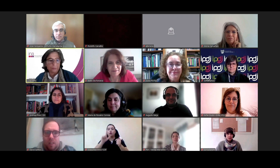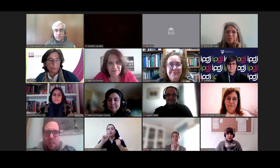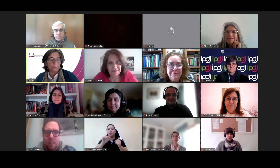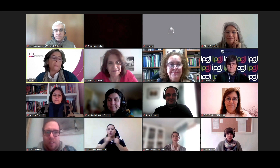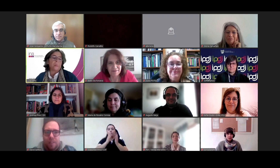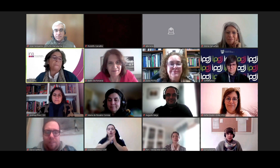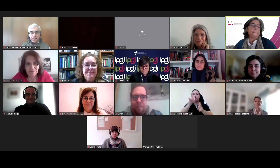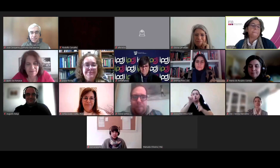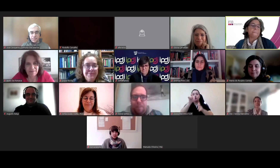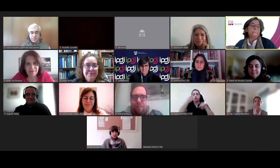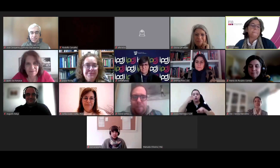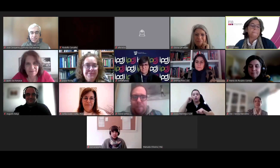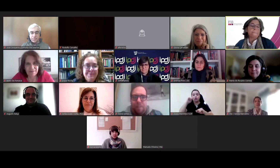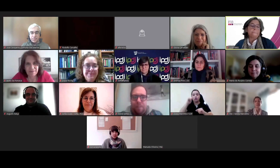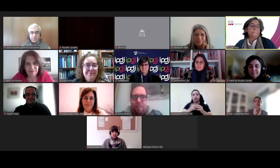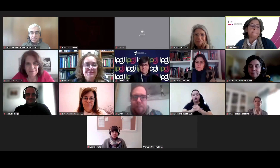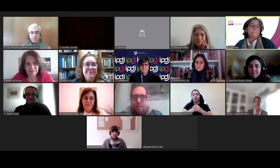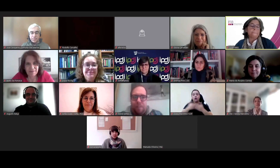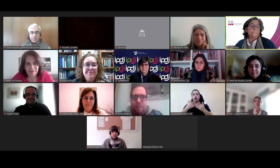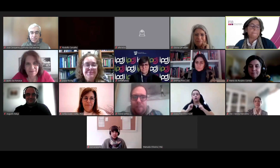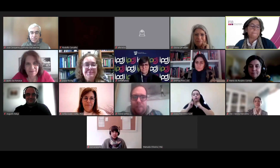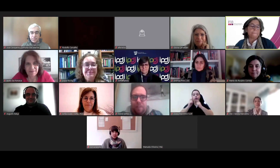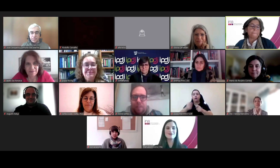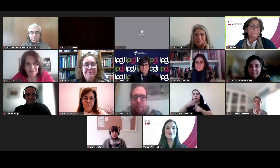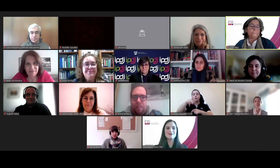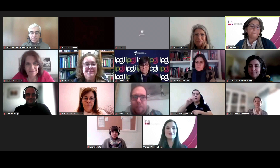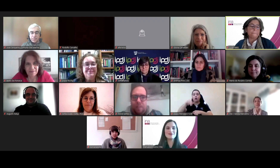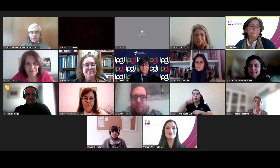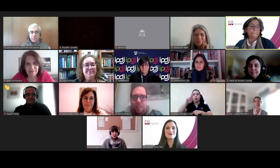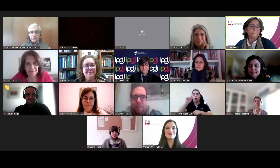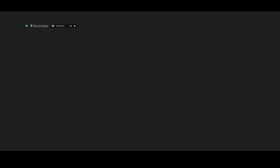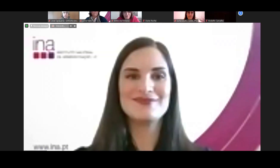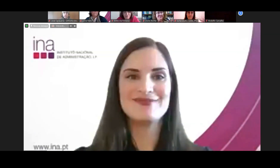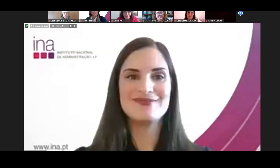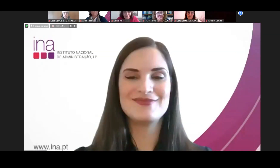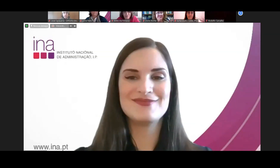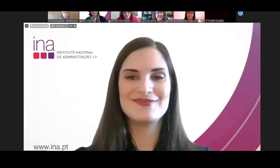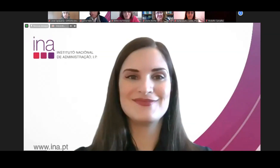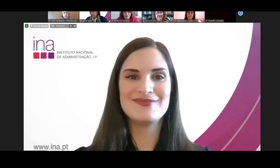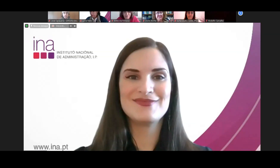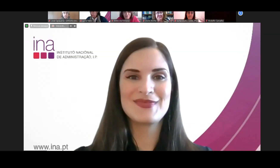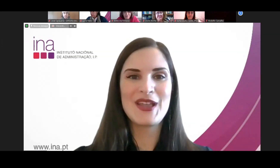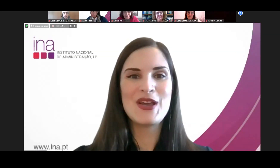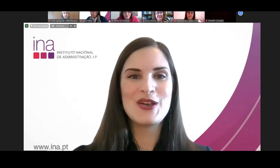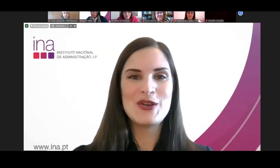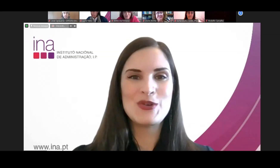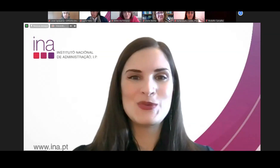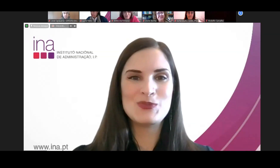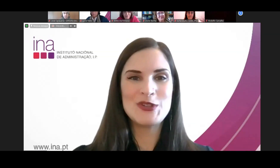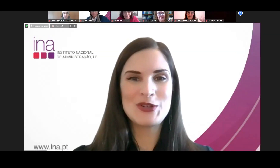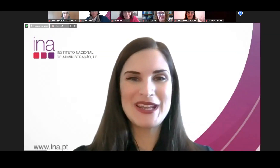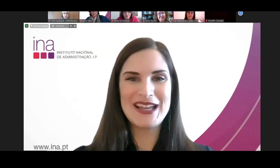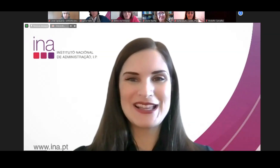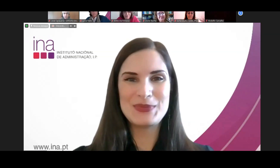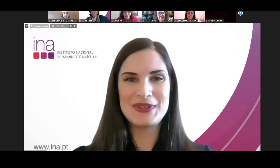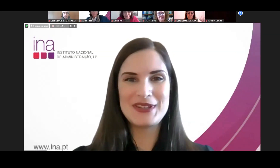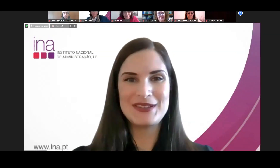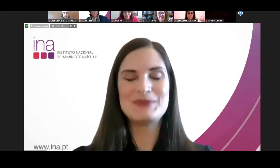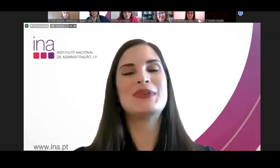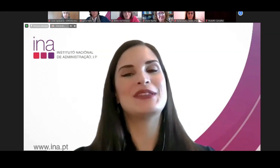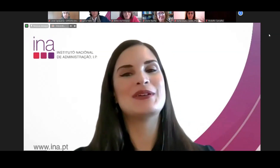obrigada muito obrigada